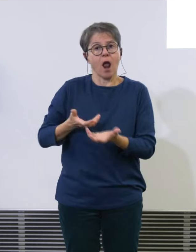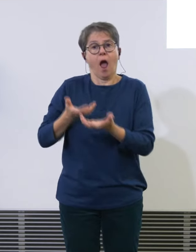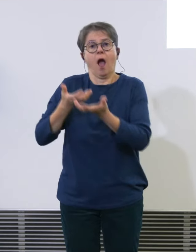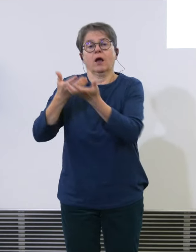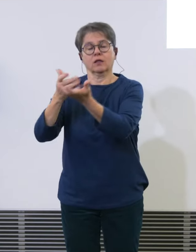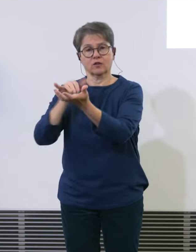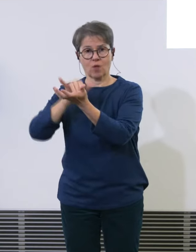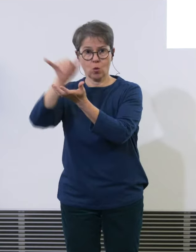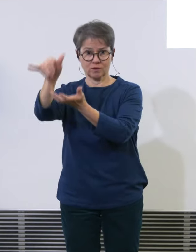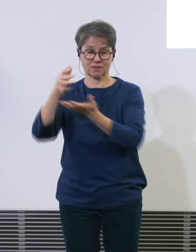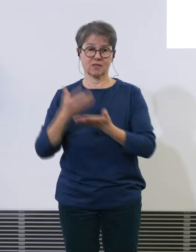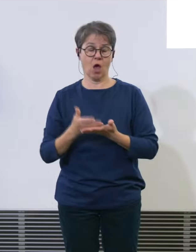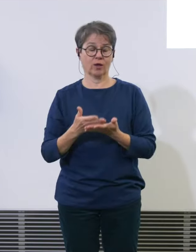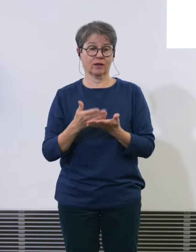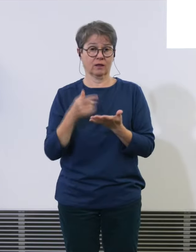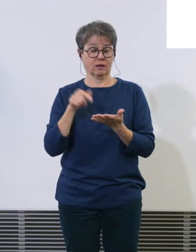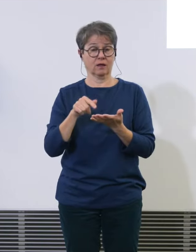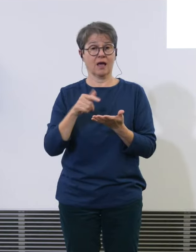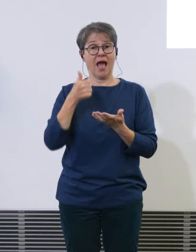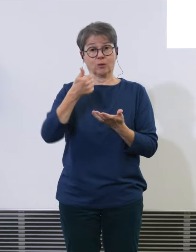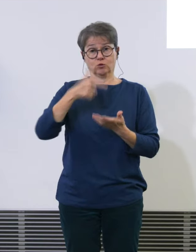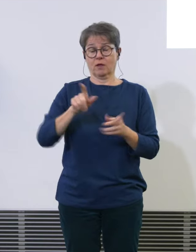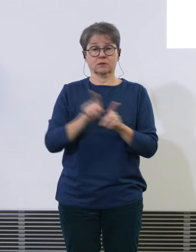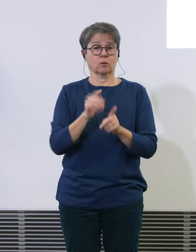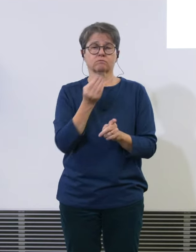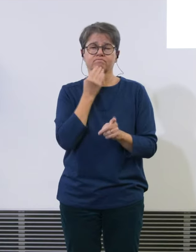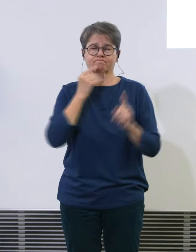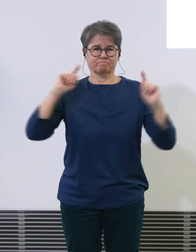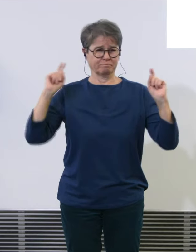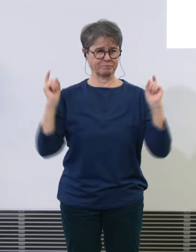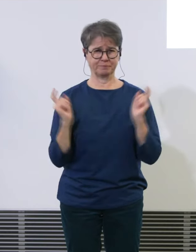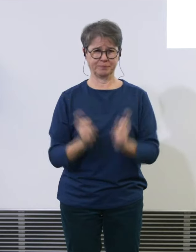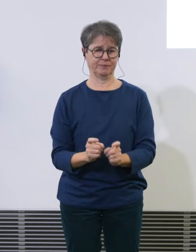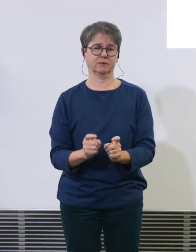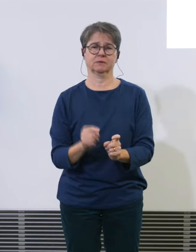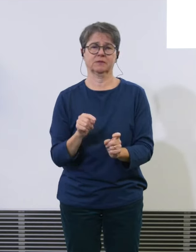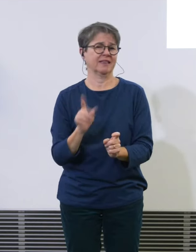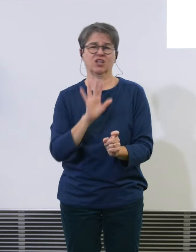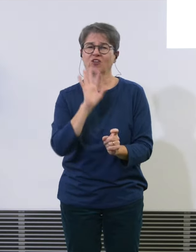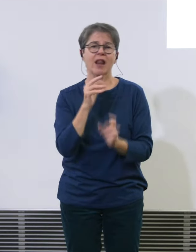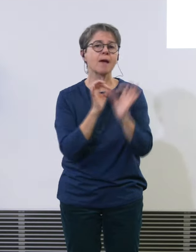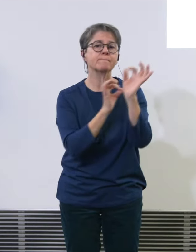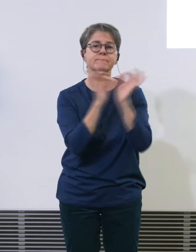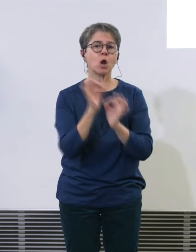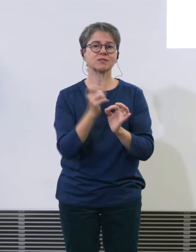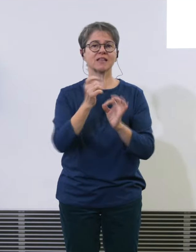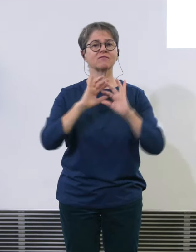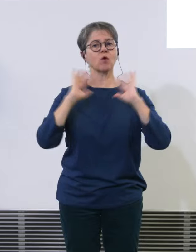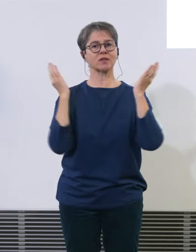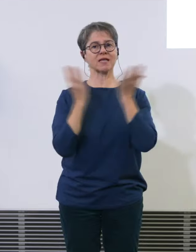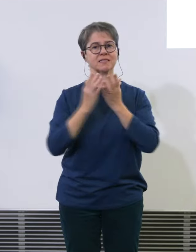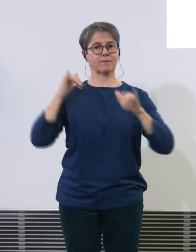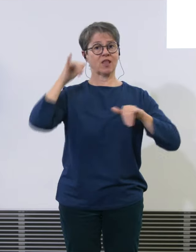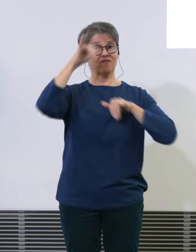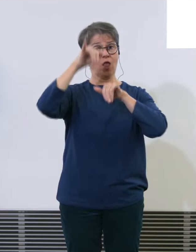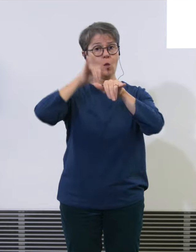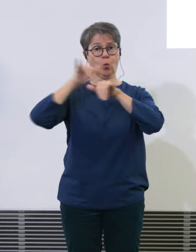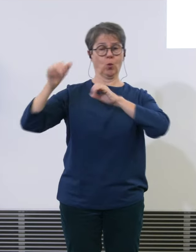von denen nur ein Bruchteil hatte, wo die Flugbewegungen ausgemacht haben. Aber ich möchte auch sagen, die